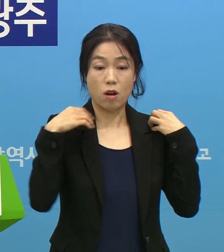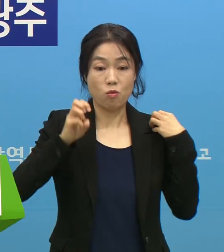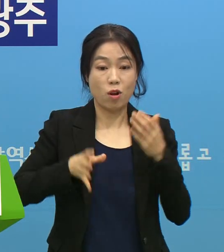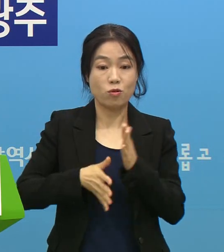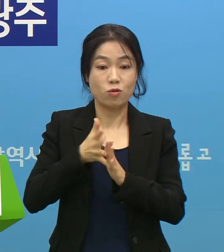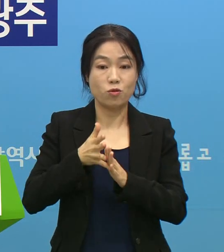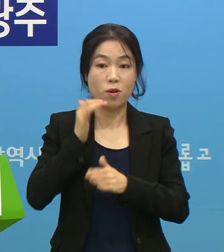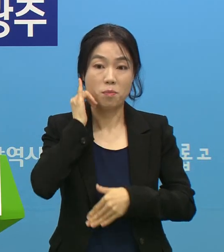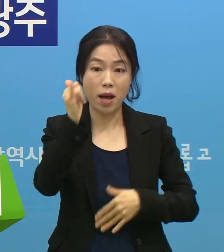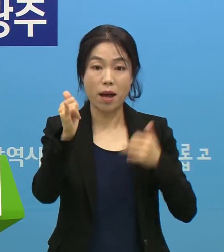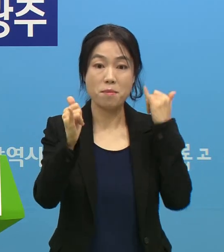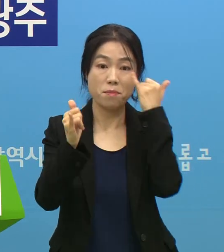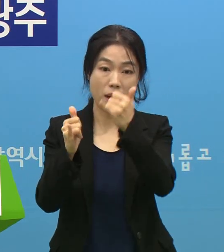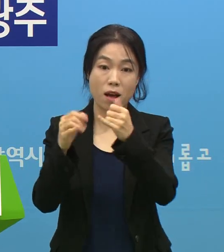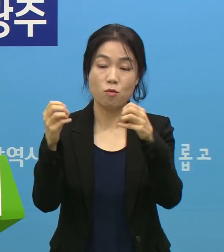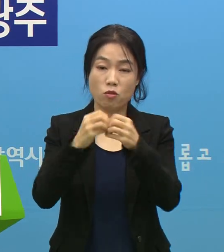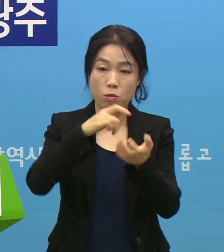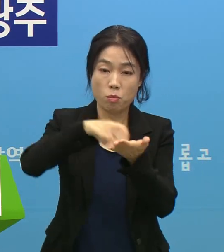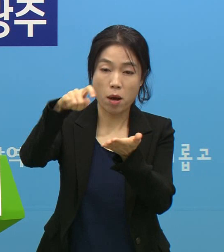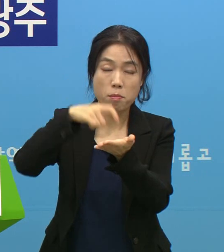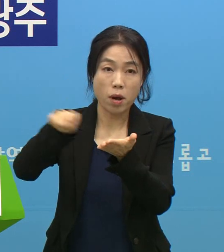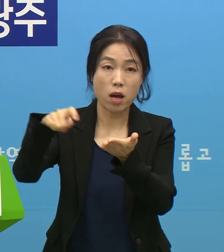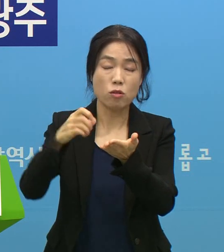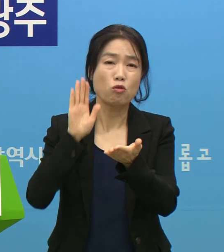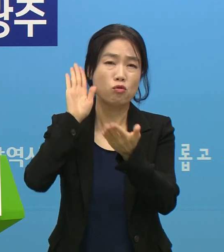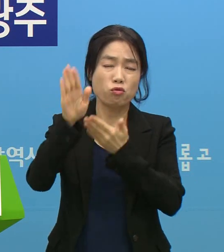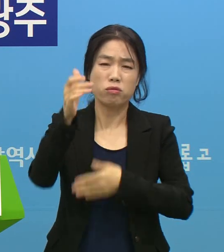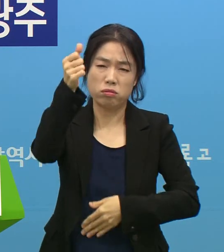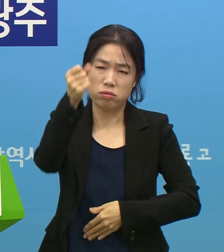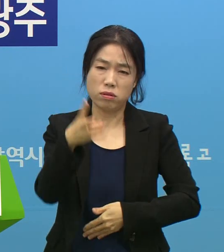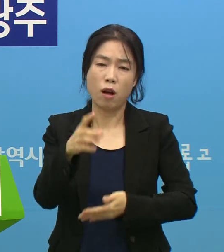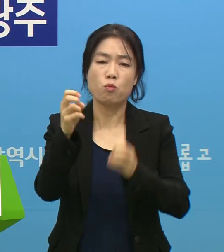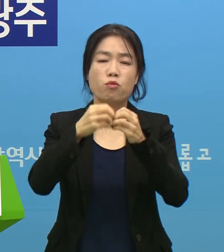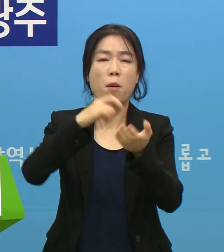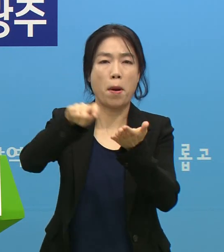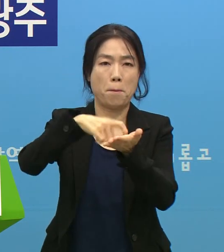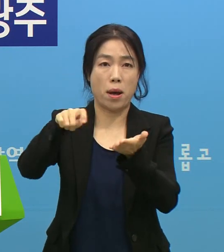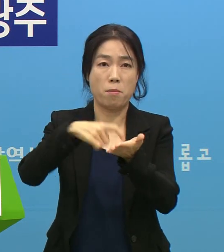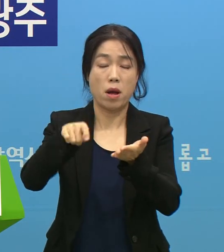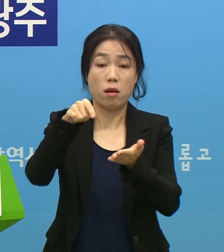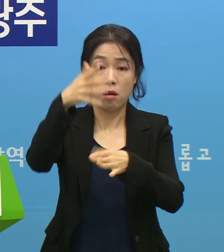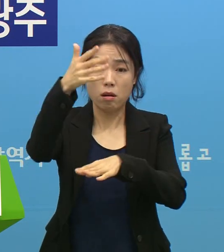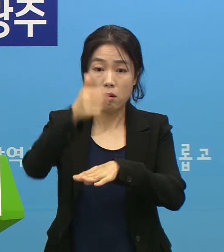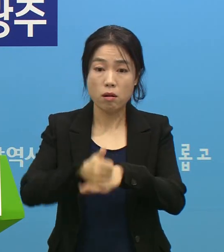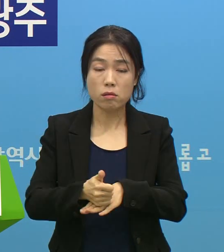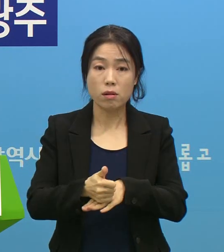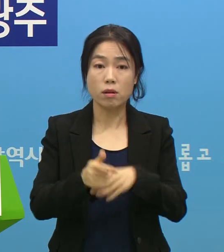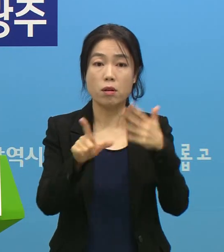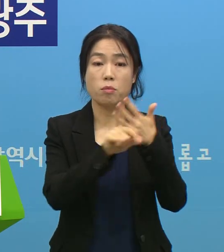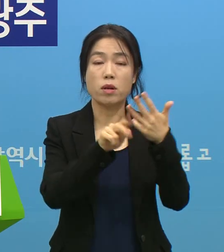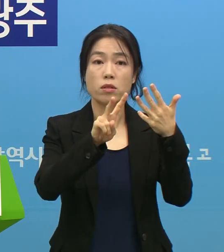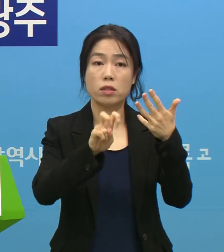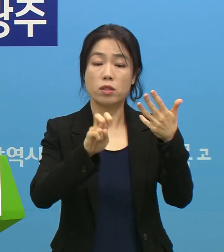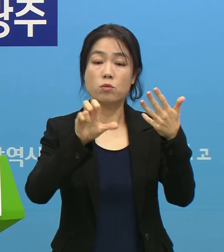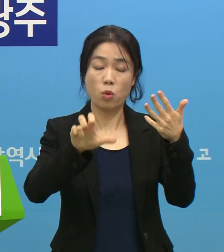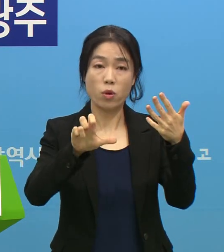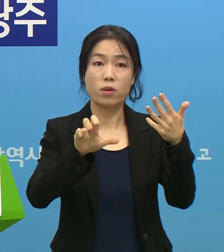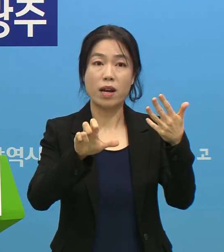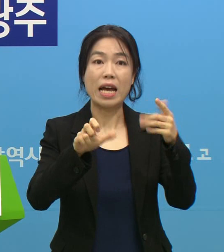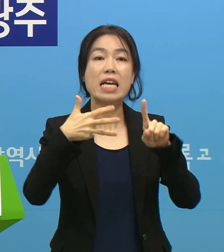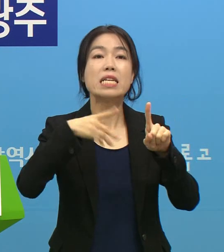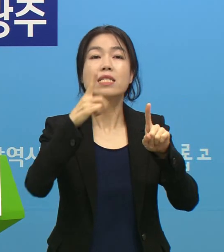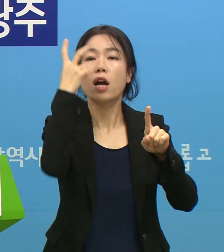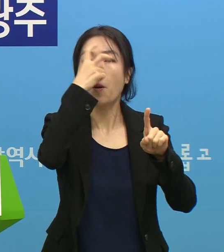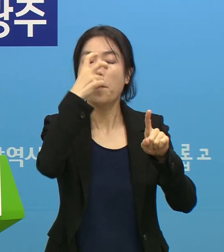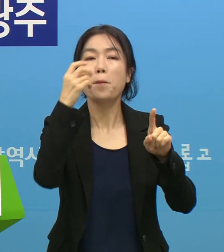시의 전화 또 문자 통보 이후로도 또 저희들이 문자들을 보냈거든요. 그 문자 통보 결과 8월 25일에 1차